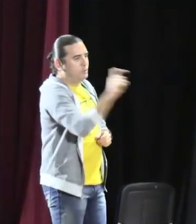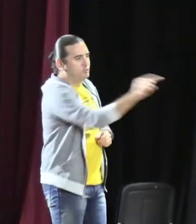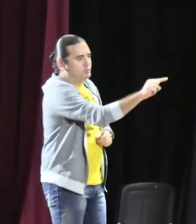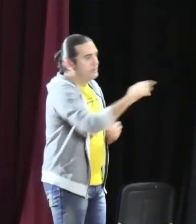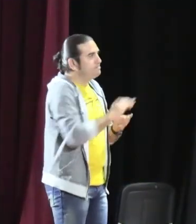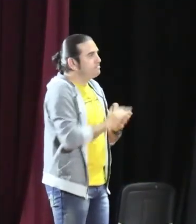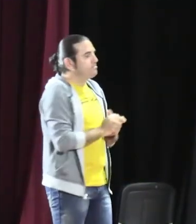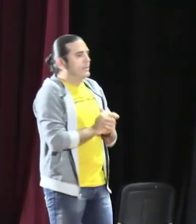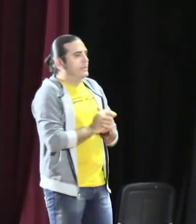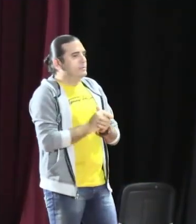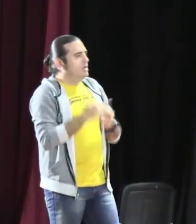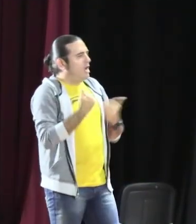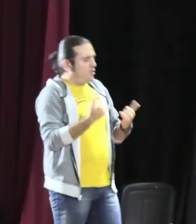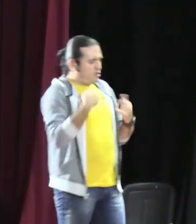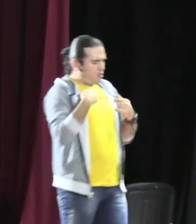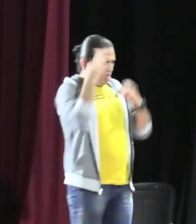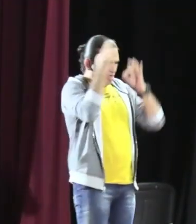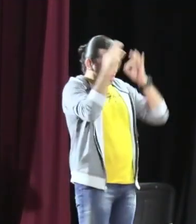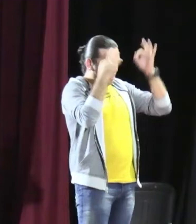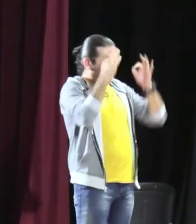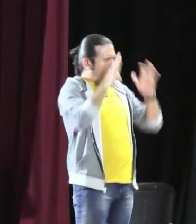Y a ustedes dos les hago una pregunta.